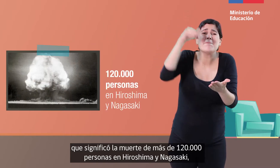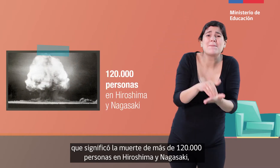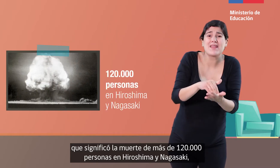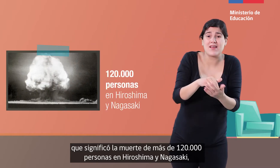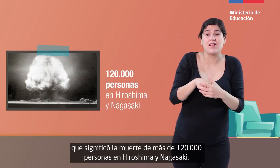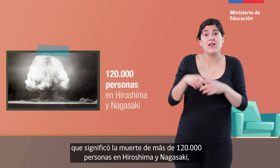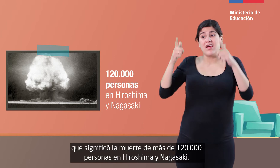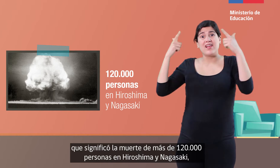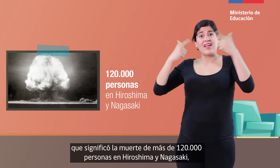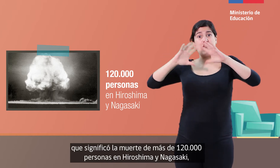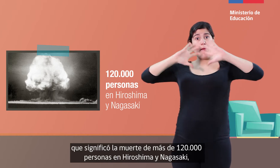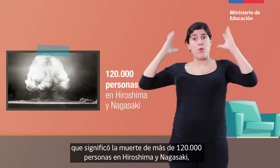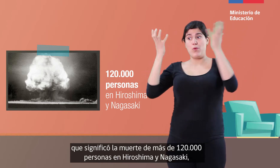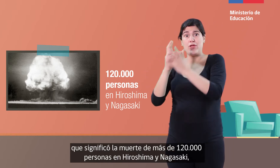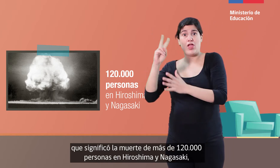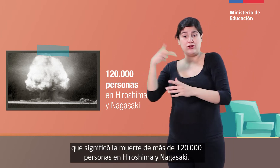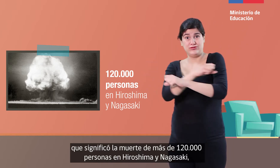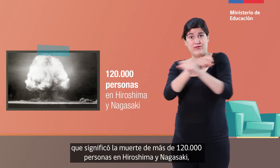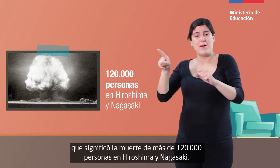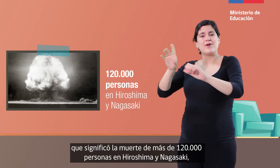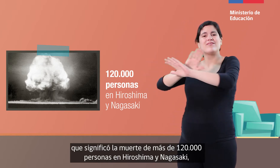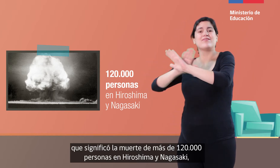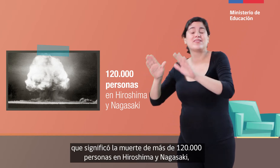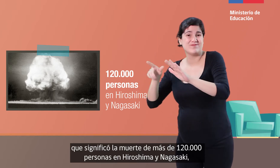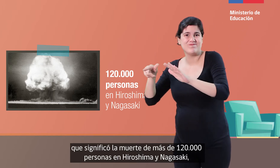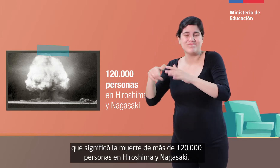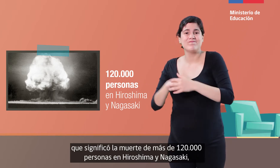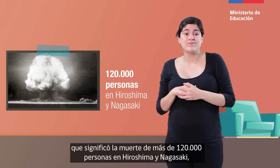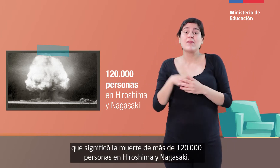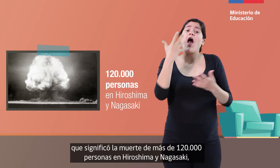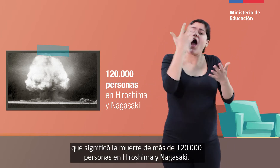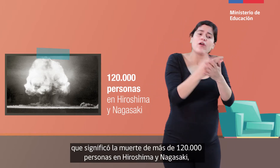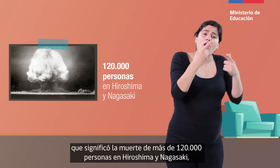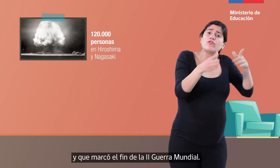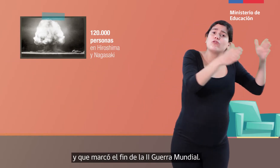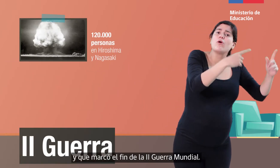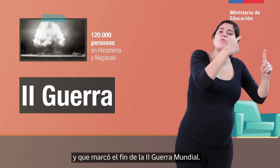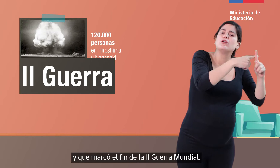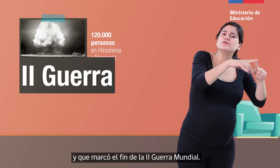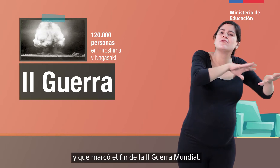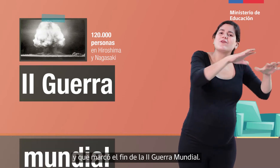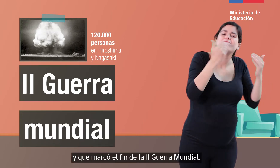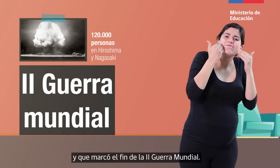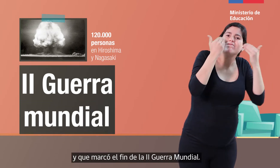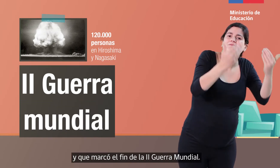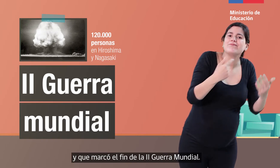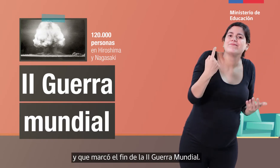más de 120.000 personas en Hiroshima y Nagasaki. Y que marcó el fin de la Segunda Guerra